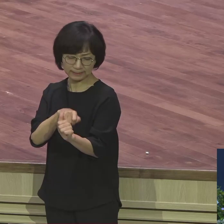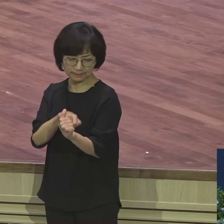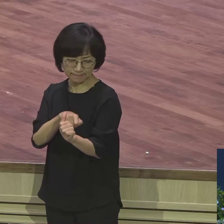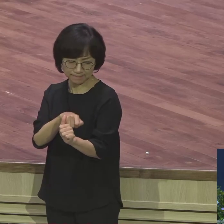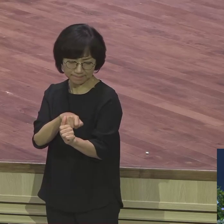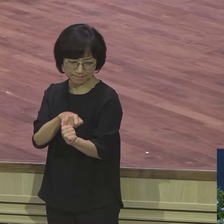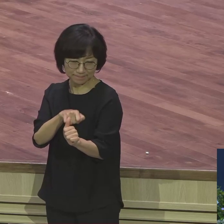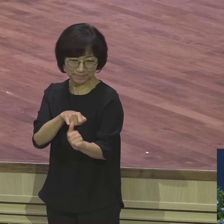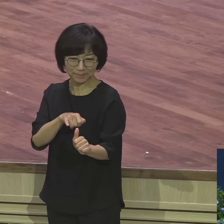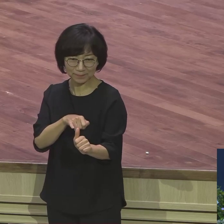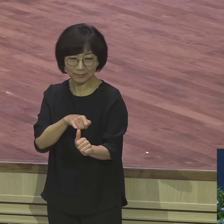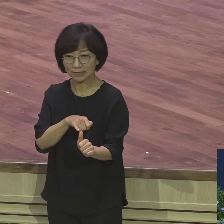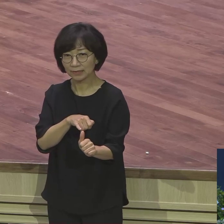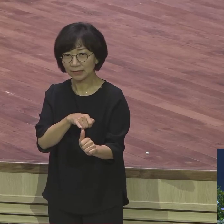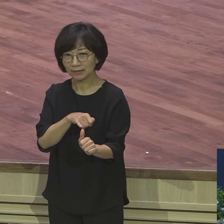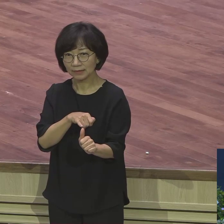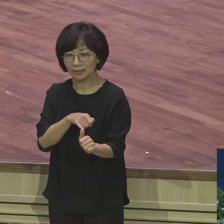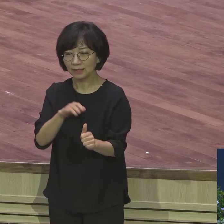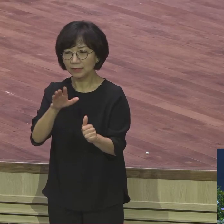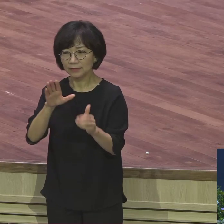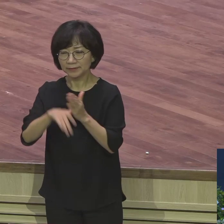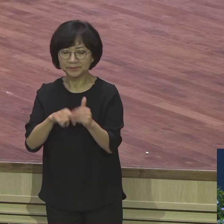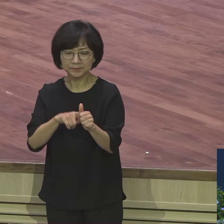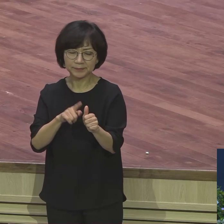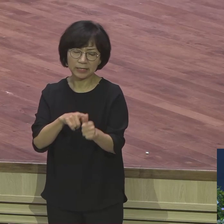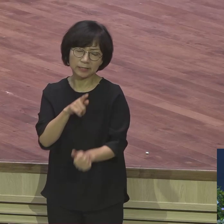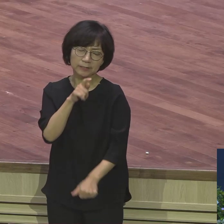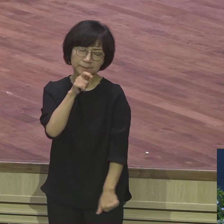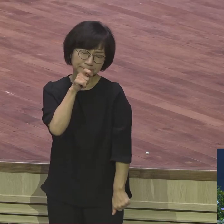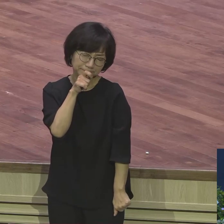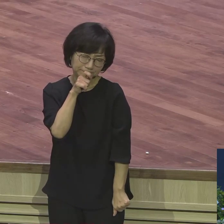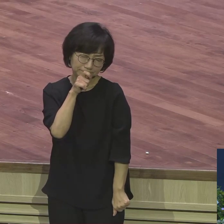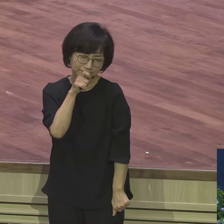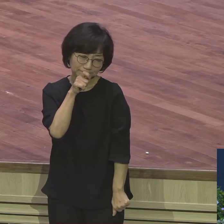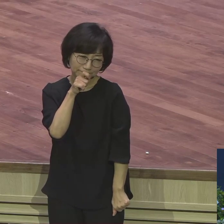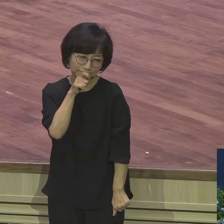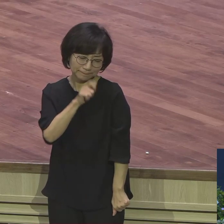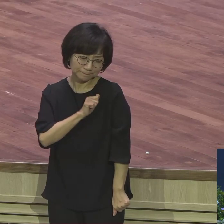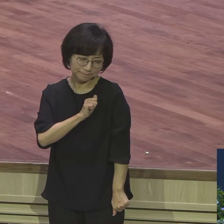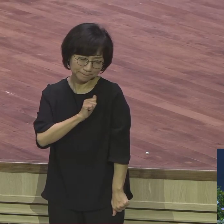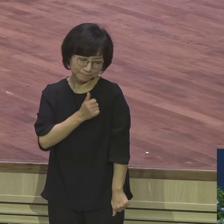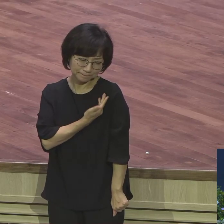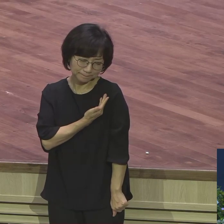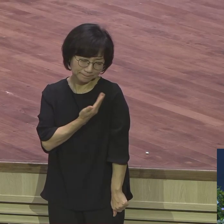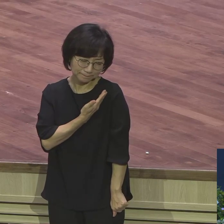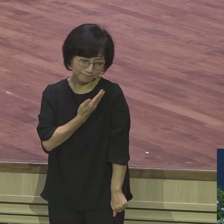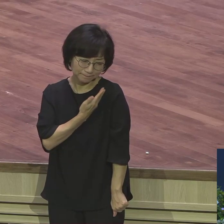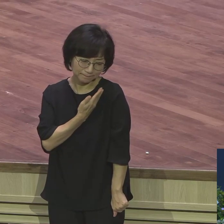한참 아무 말도 하지 않고 있던 이 보디발이 부인을 향해서 이 말합니다 야